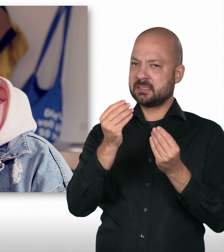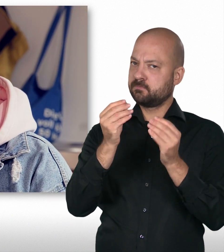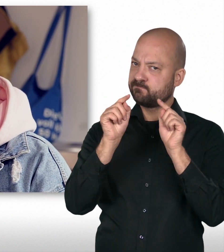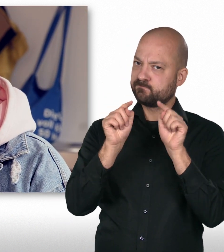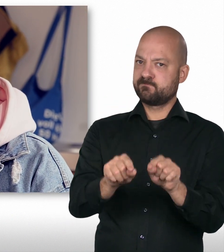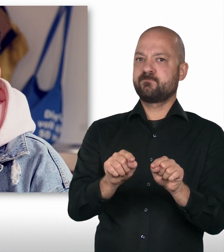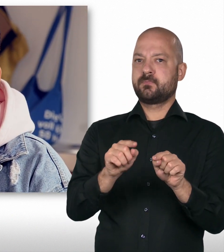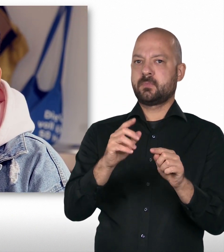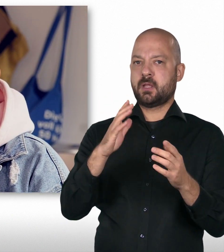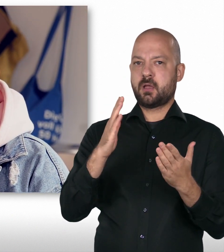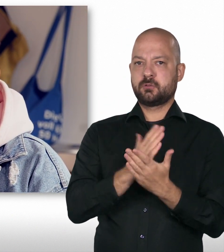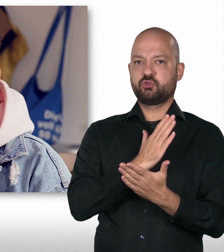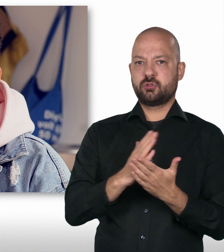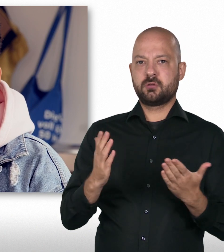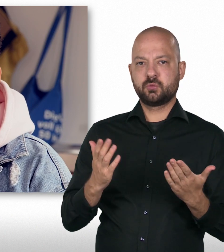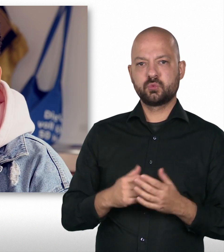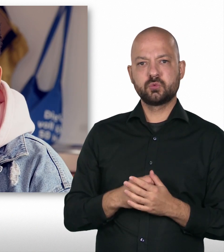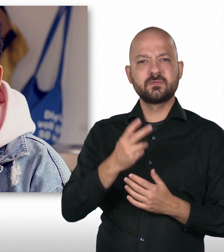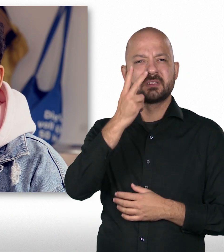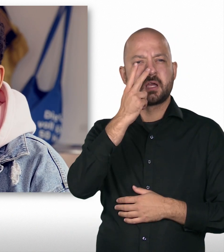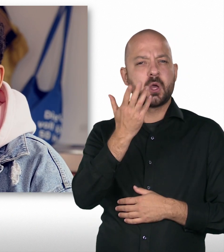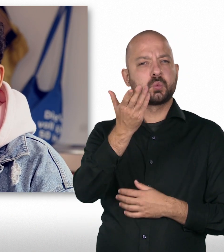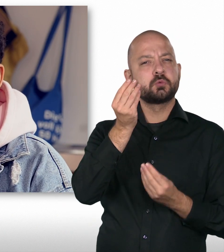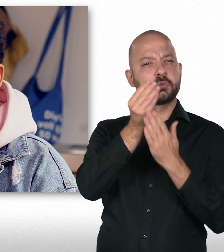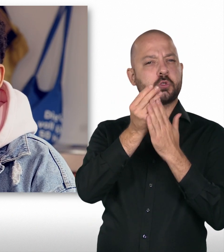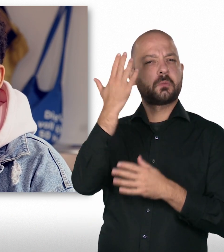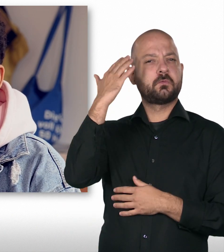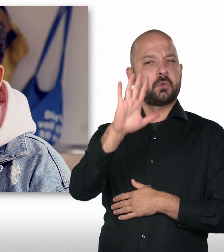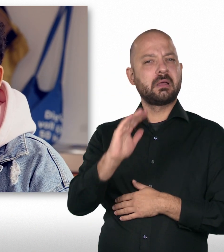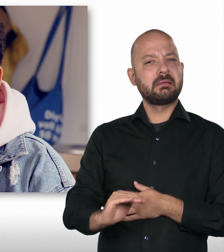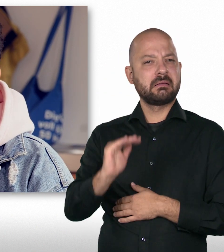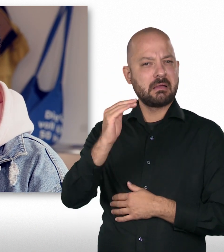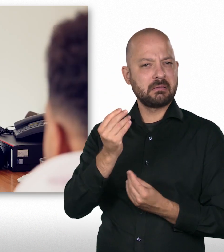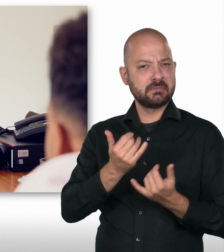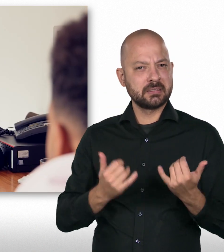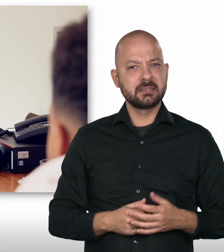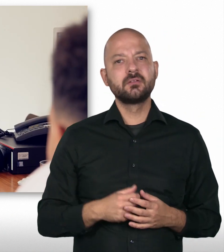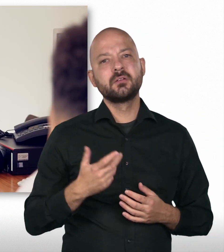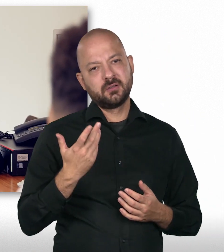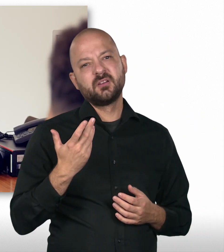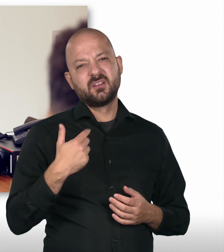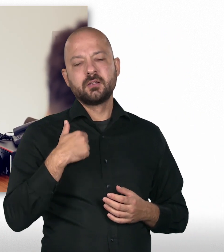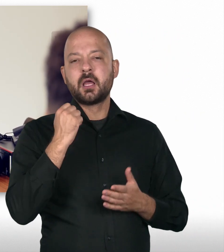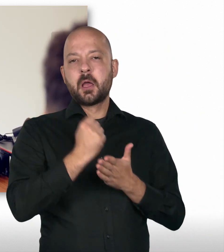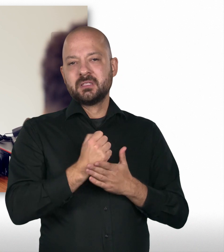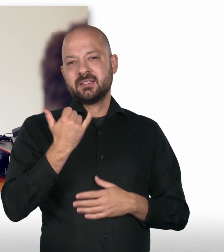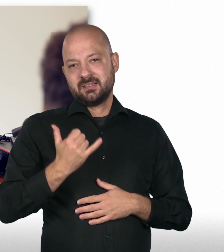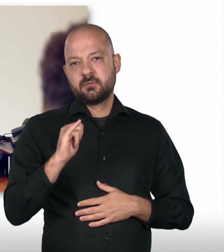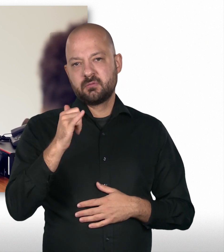in die Wiege gelegt bekommen hast. Kannst du mir das mal beschreiben, wie das in deiner Kindheit war? Genau, ich bin ein sogenanntes Amtskind. So nennt man die